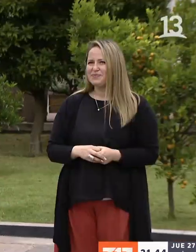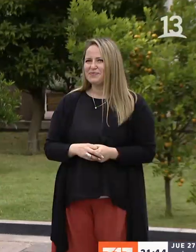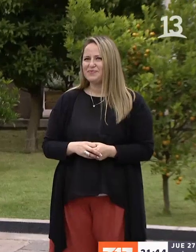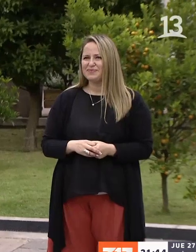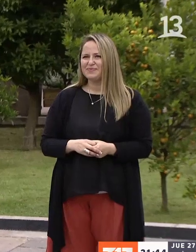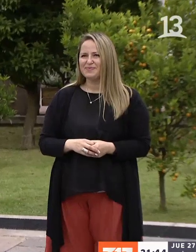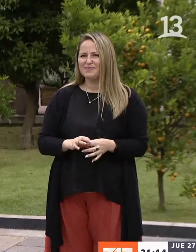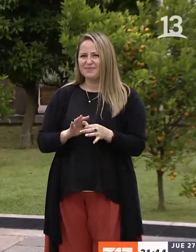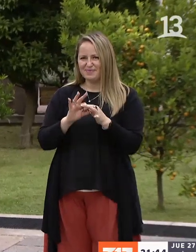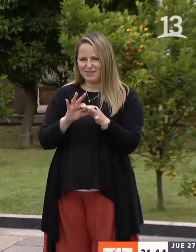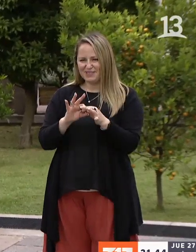Parte en el lunes. gracias.